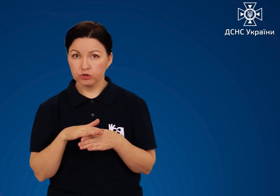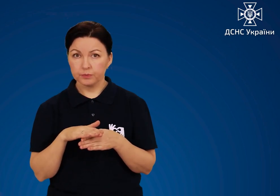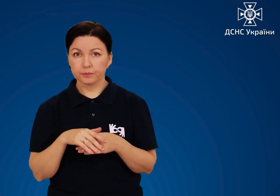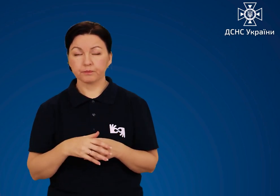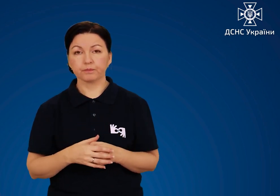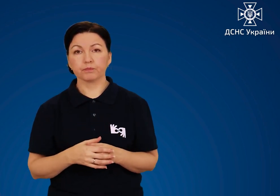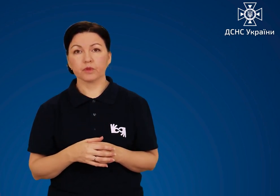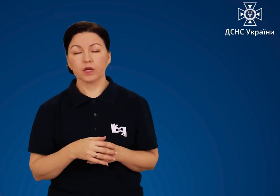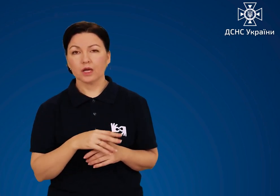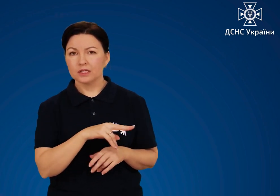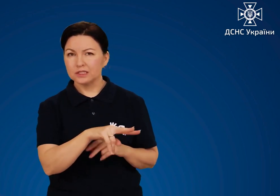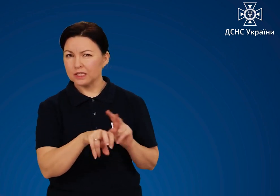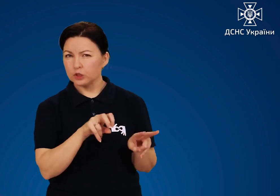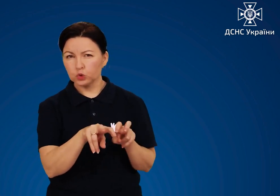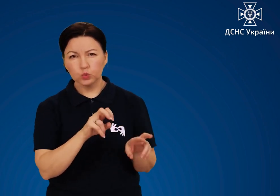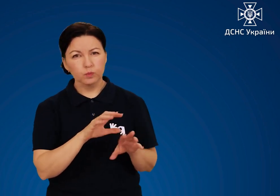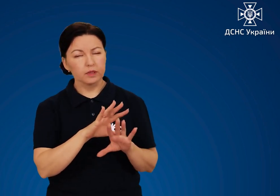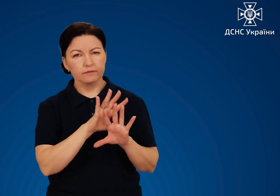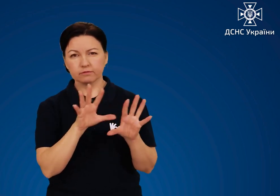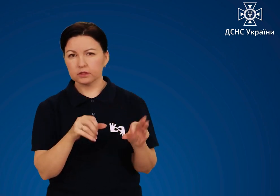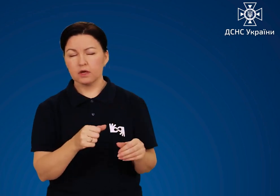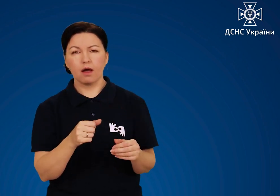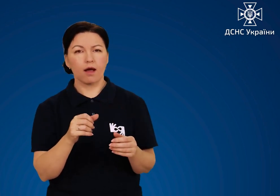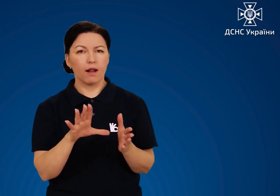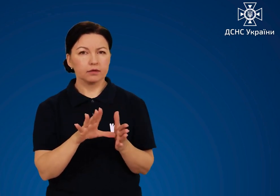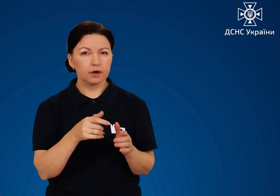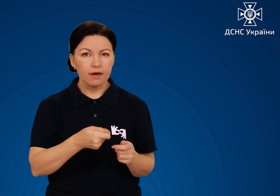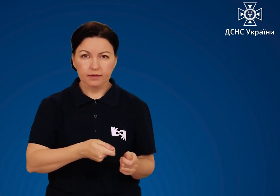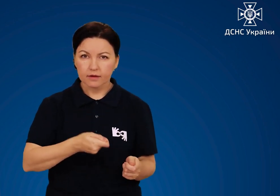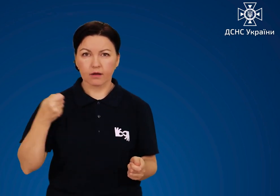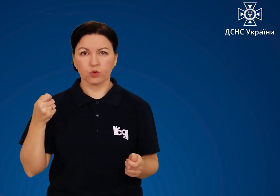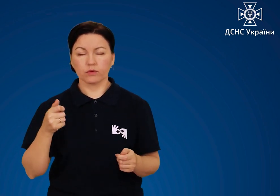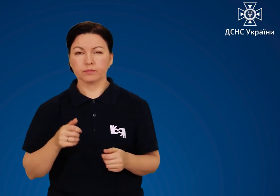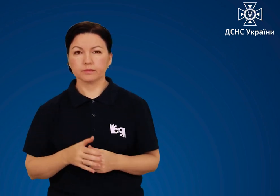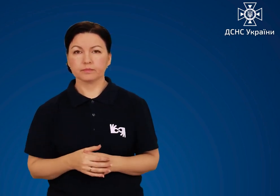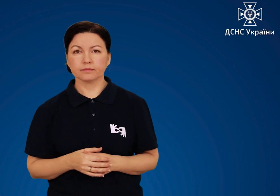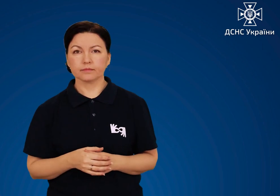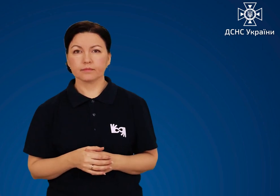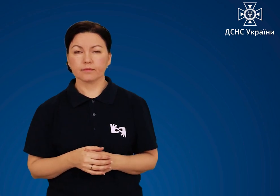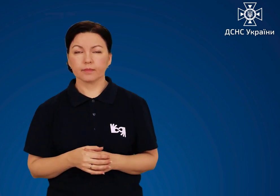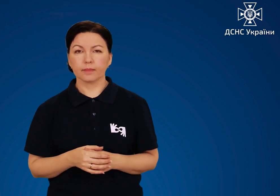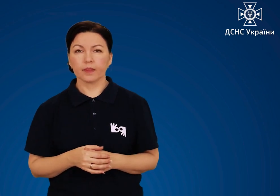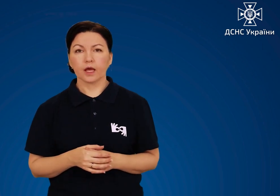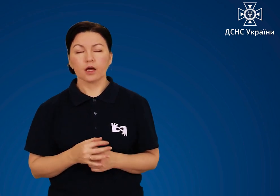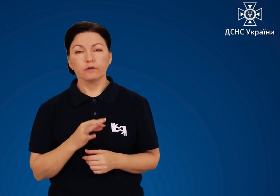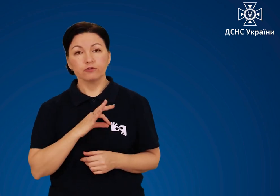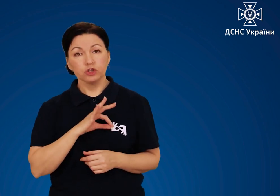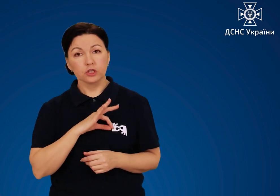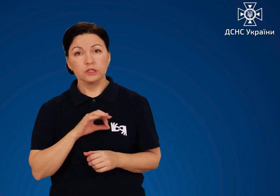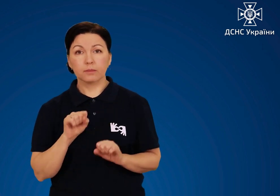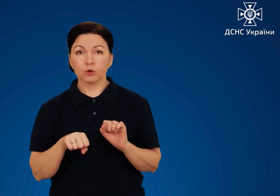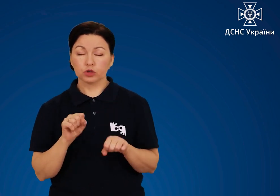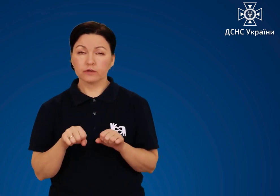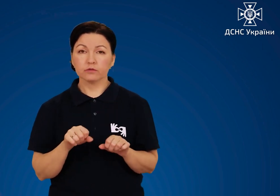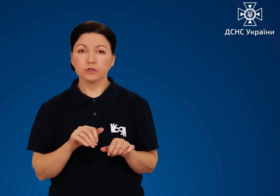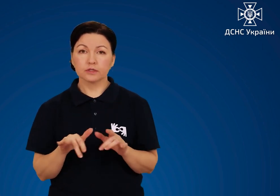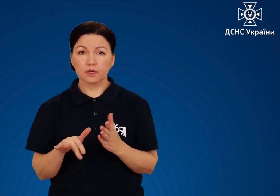прізвище. Знеструмити електрогенератор Вжити